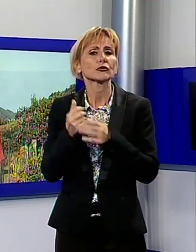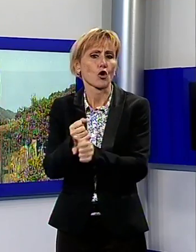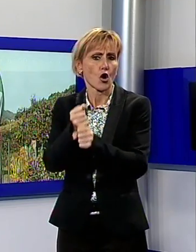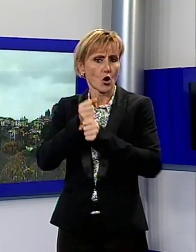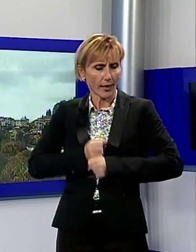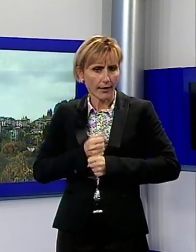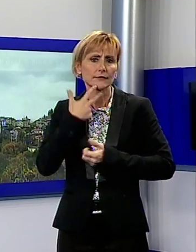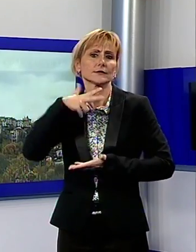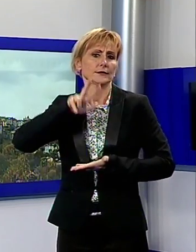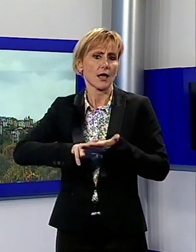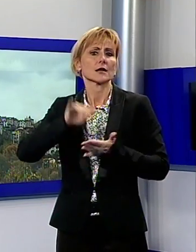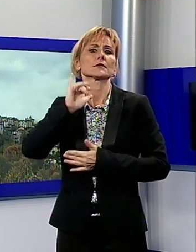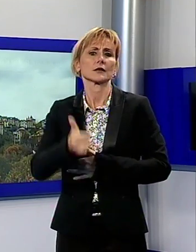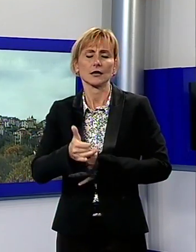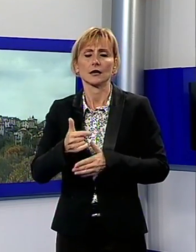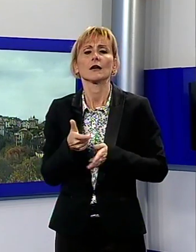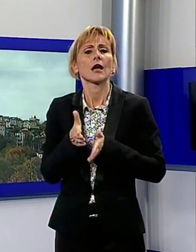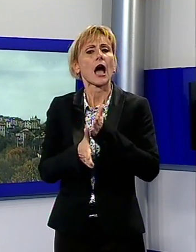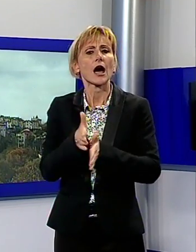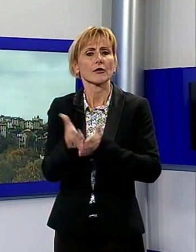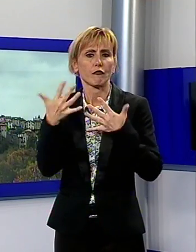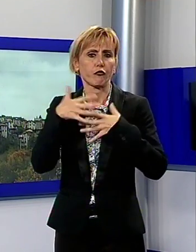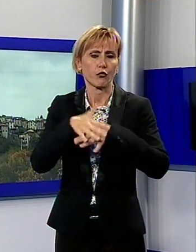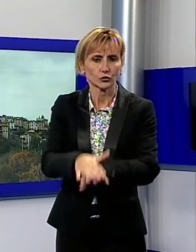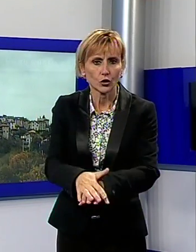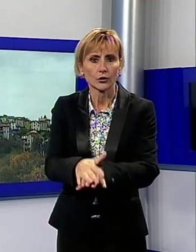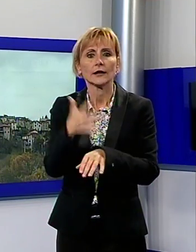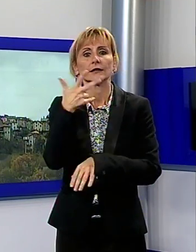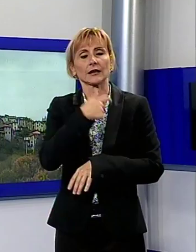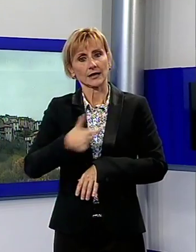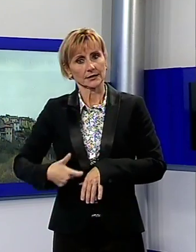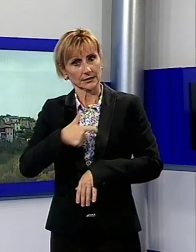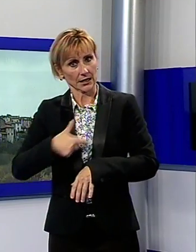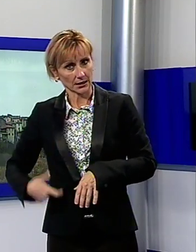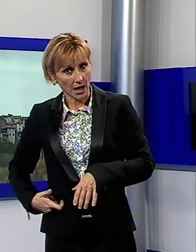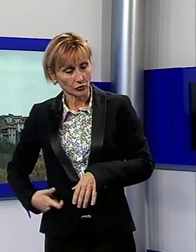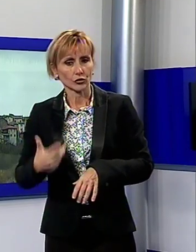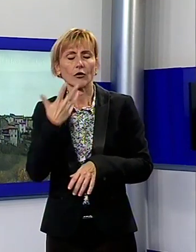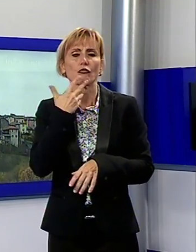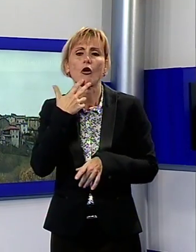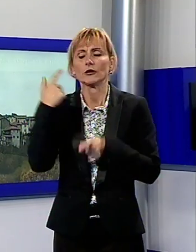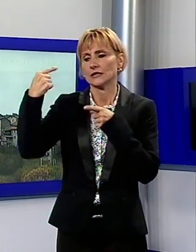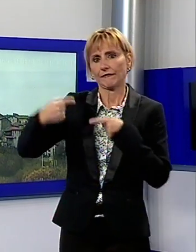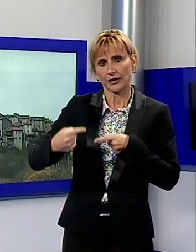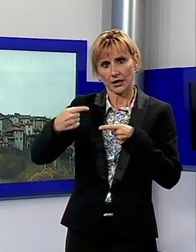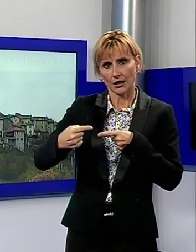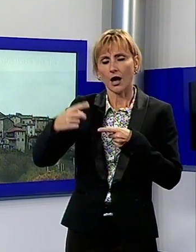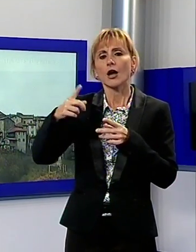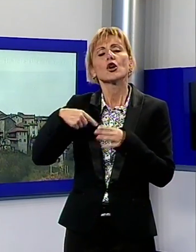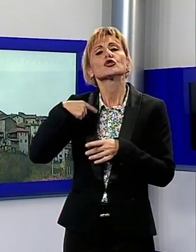farla. Quindi avanti con la fusione e i tre sindaci spostano la sfida con il fronte del no al successivo voto per eleggere il